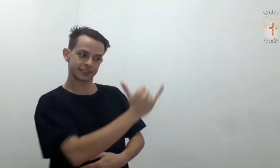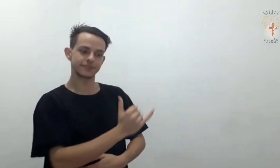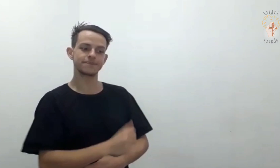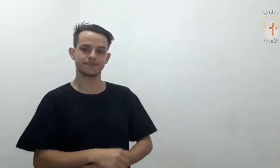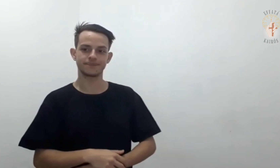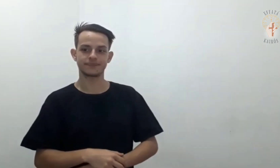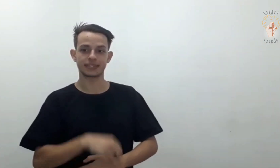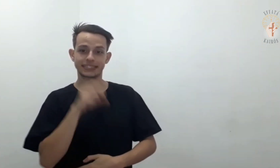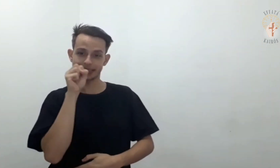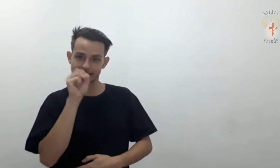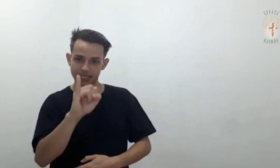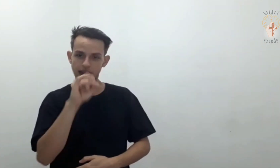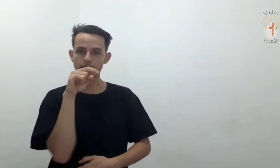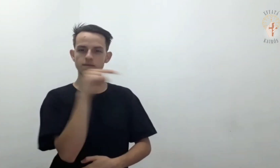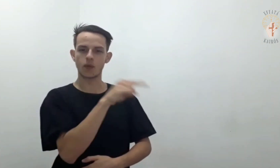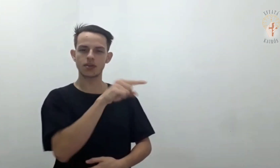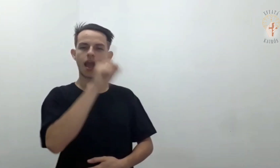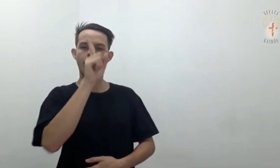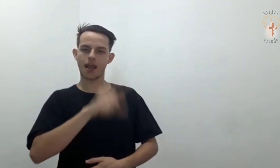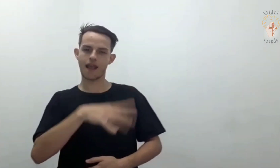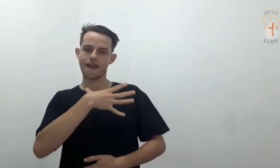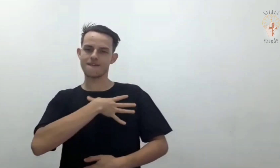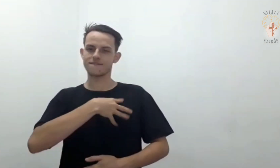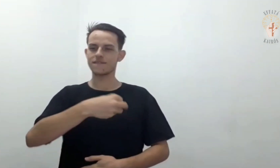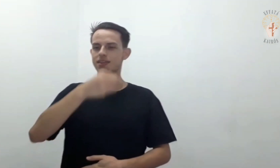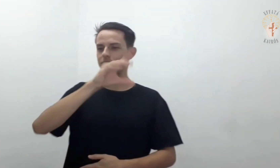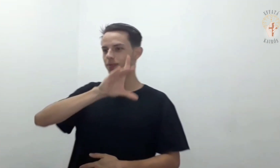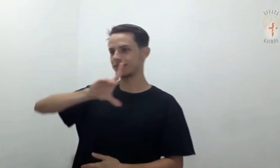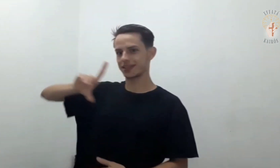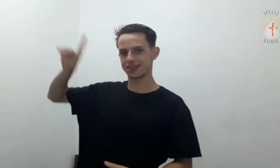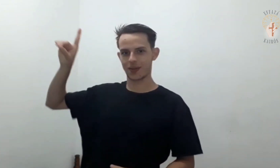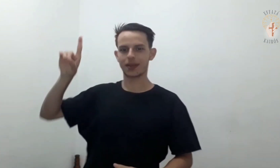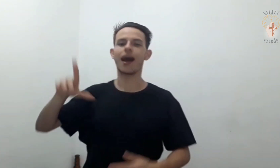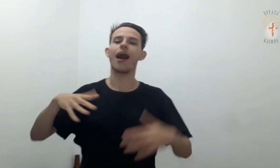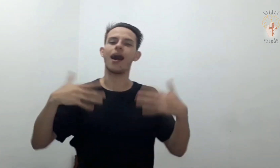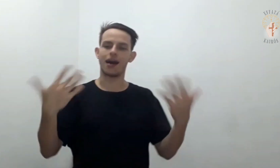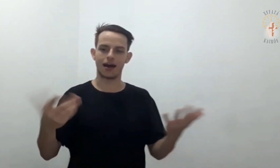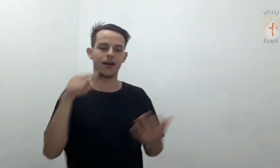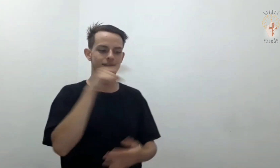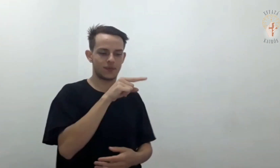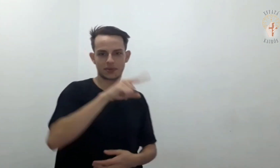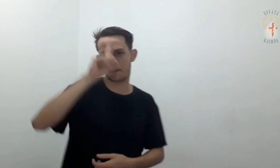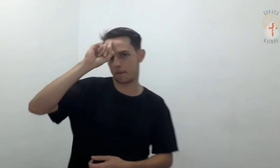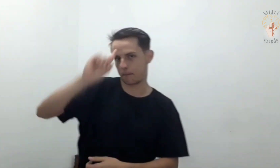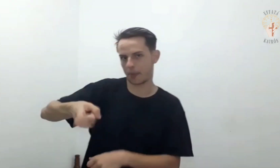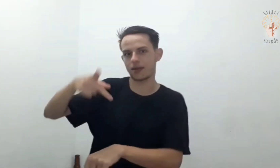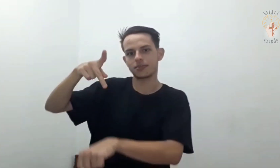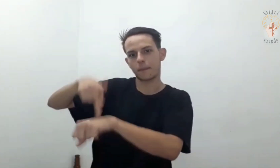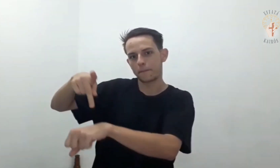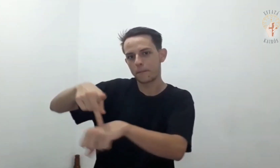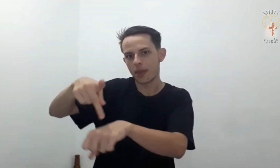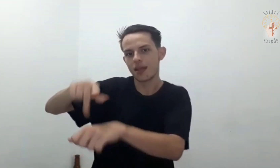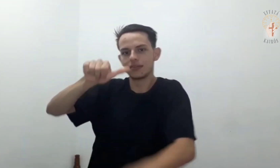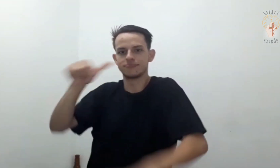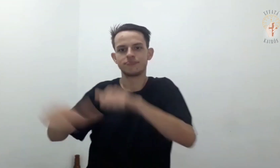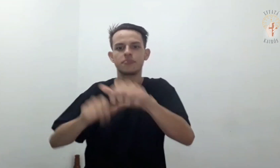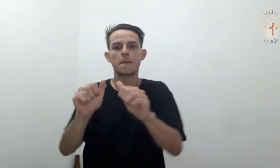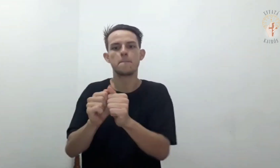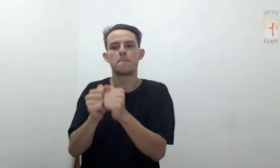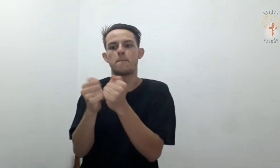Se és filho de Deus, manda que estas pedras se transformem